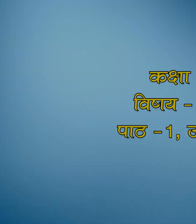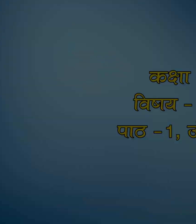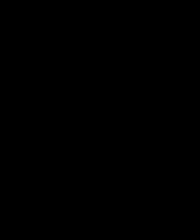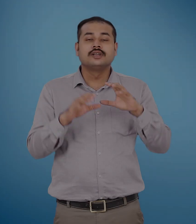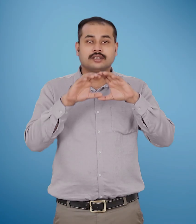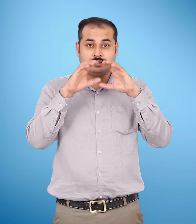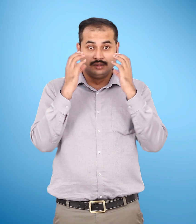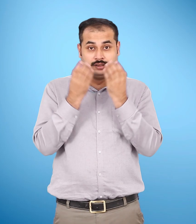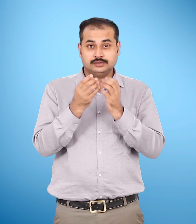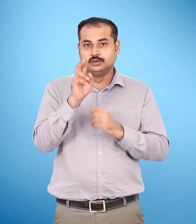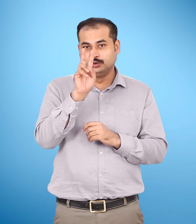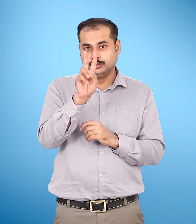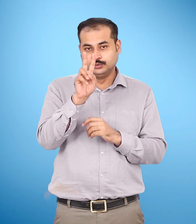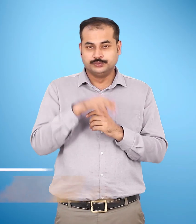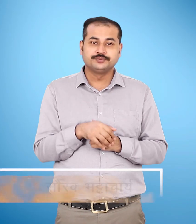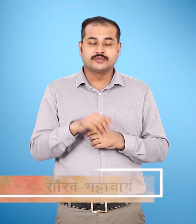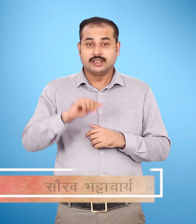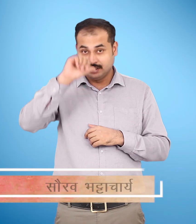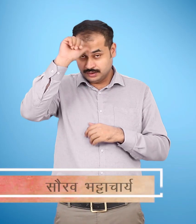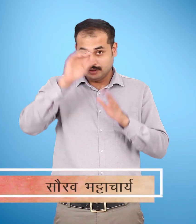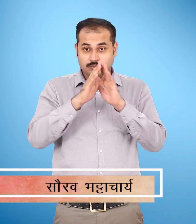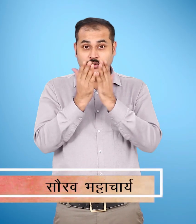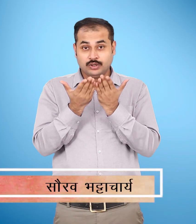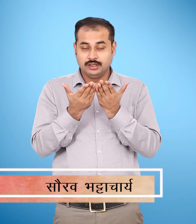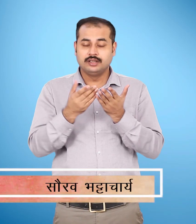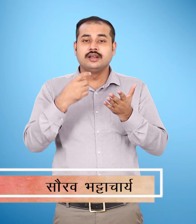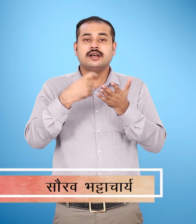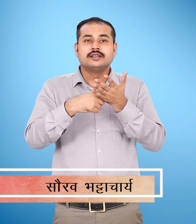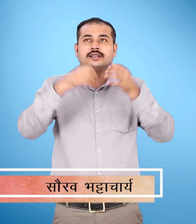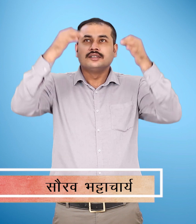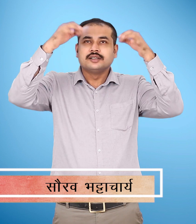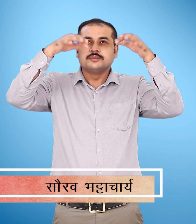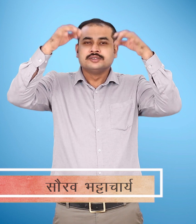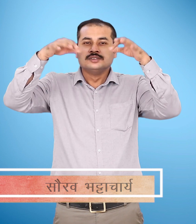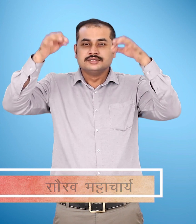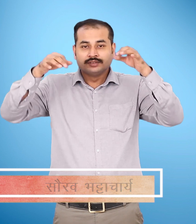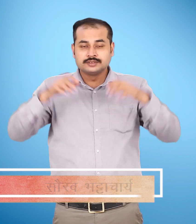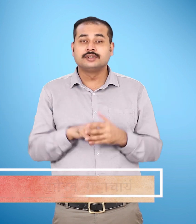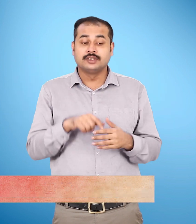कक्षा दो की हिंदी की पाठे पुस्तक रिमजिम भाग दो का